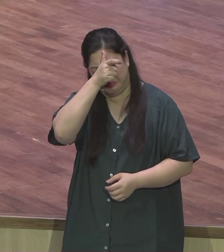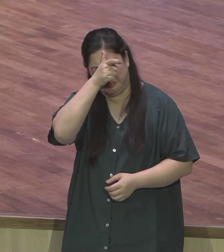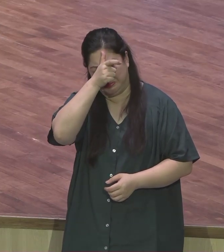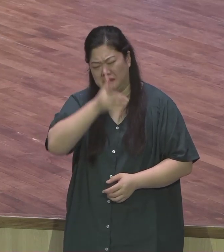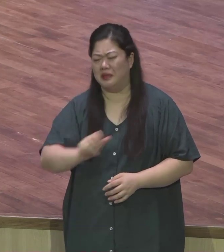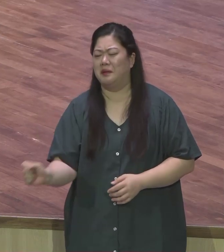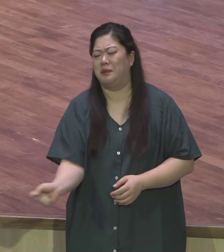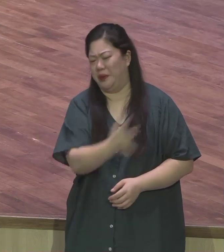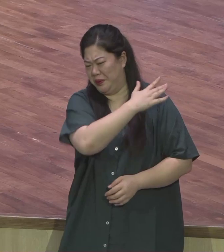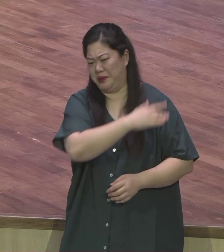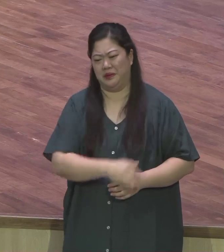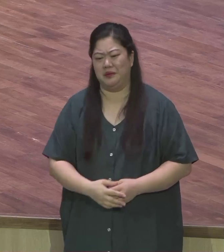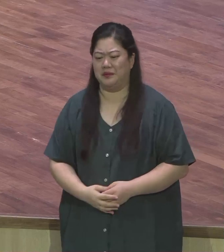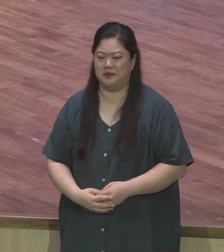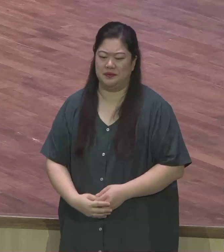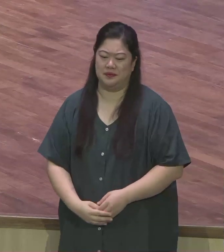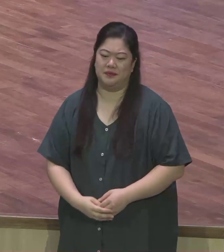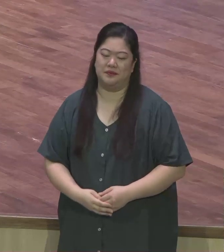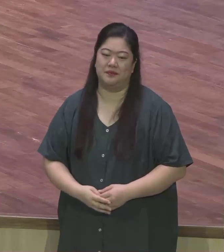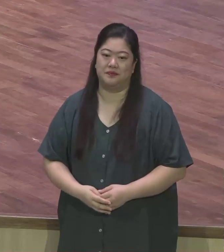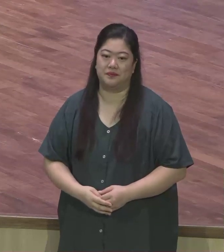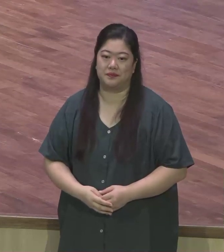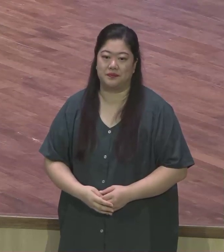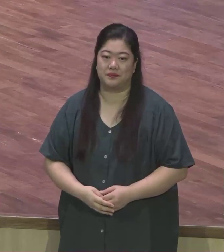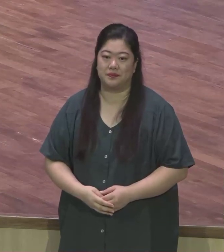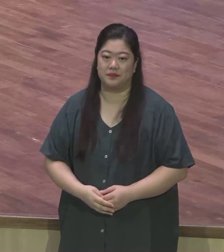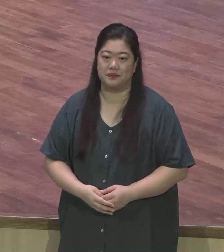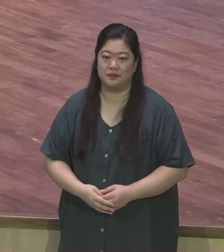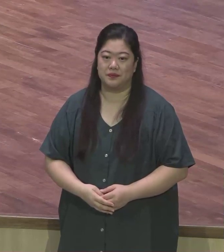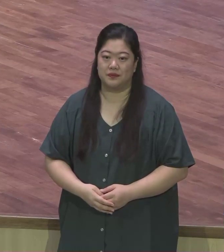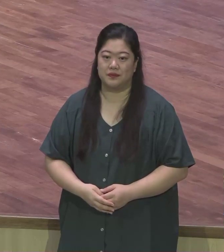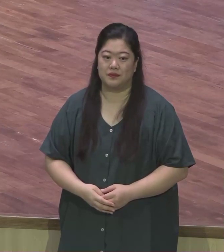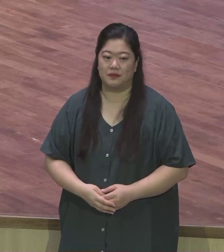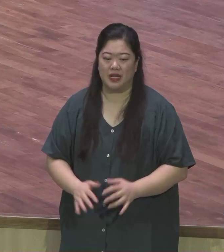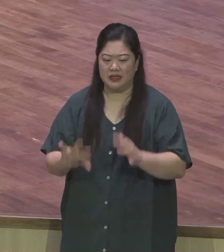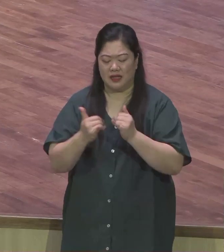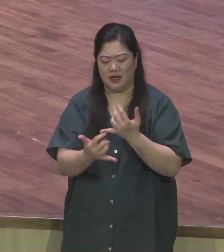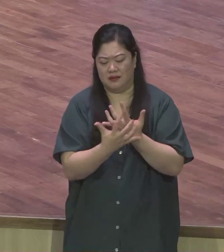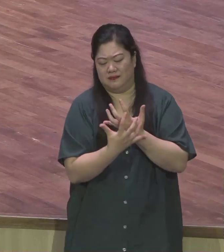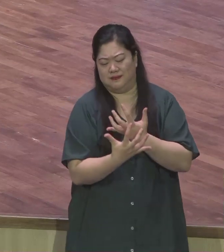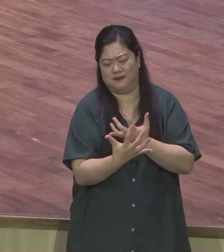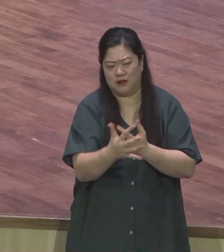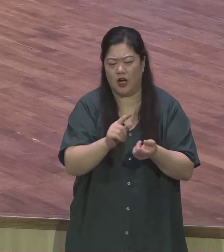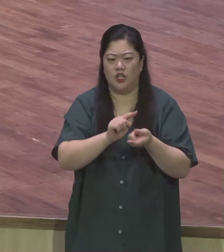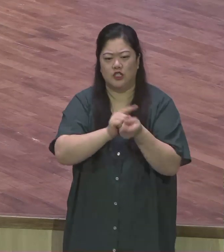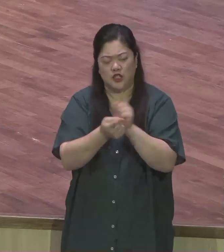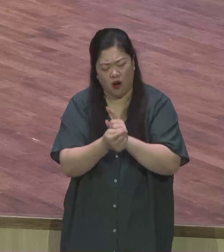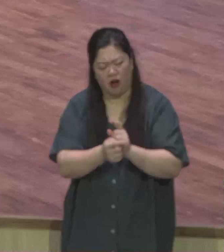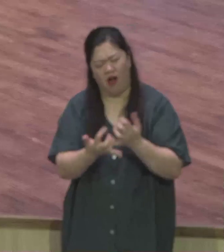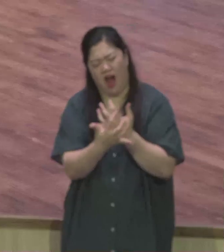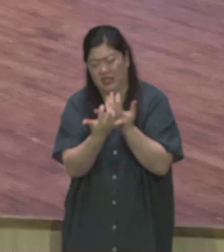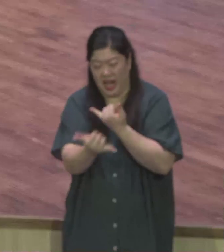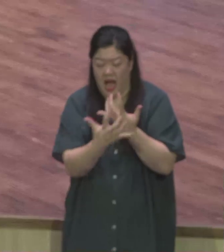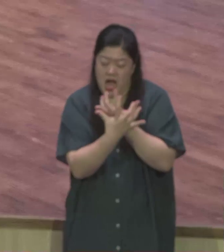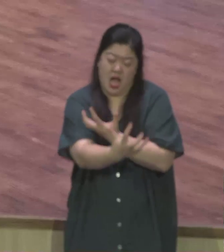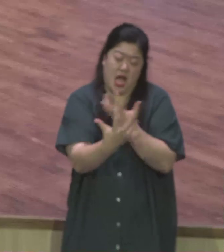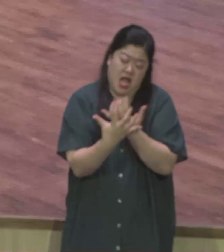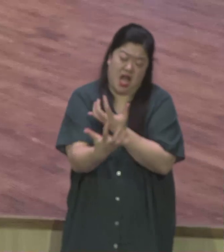말씀해 보면 그동안에 물이 수만 명이 모여 서로 밟힐 만큼 되었더니 예수께서 먼저 제자들에게